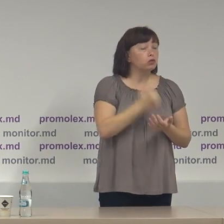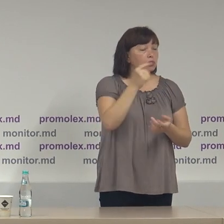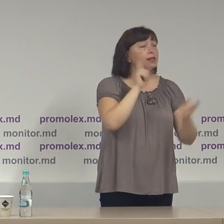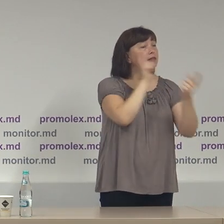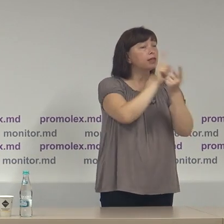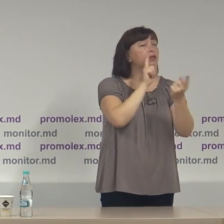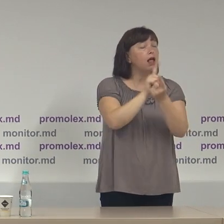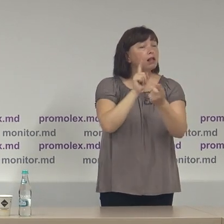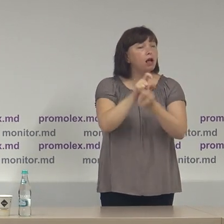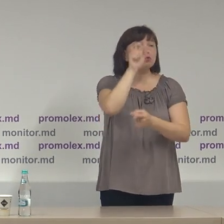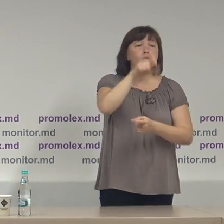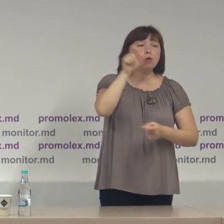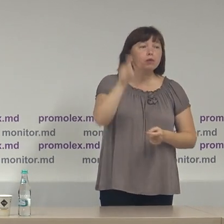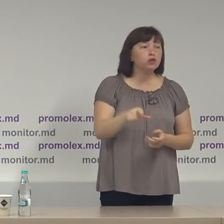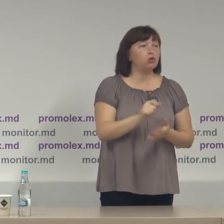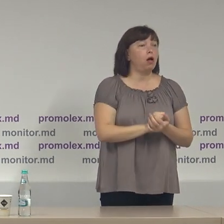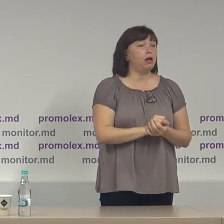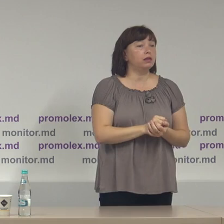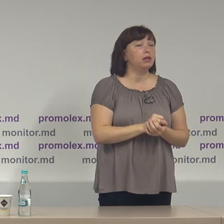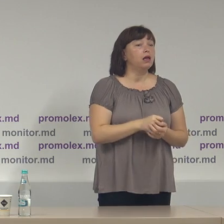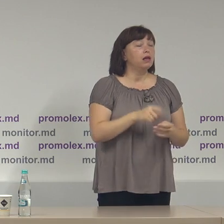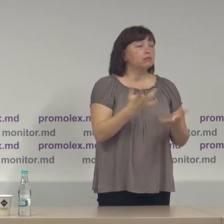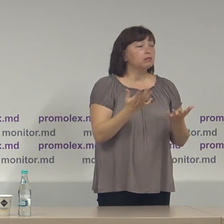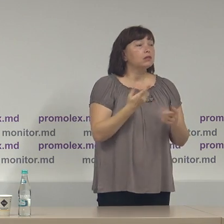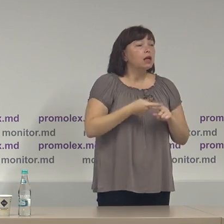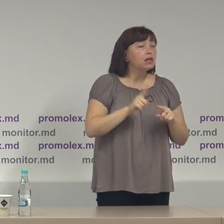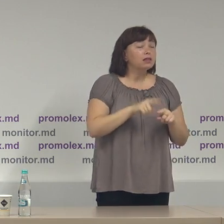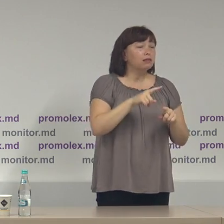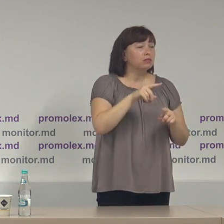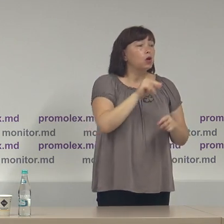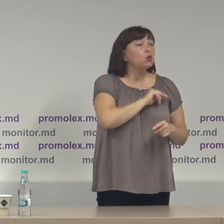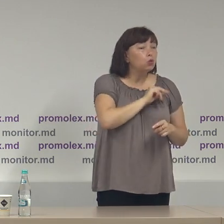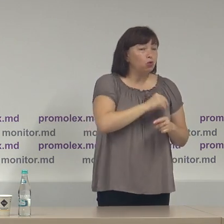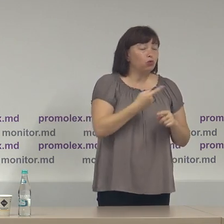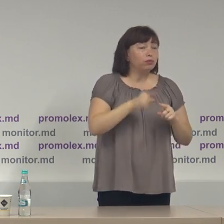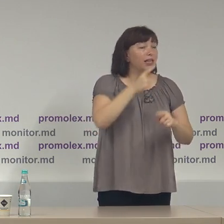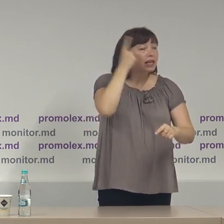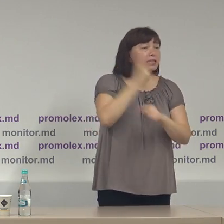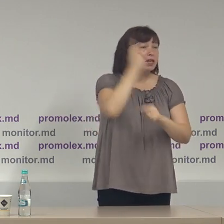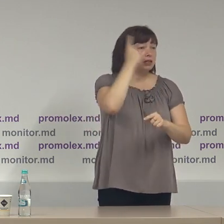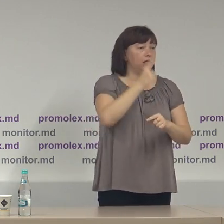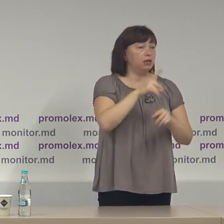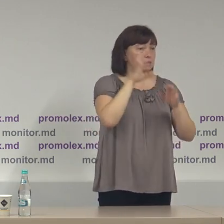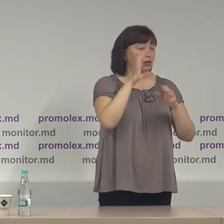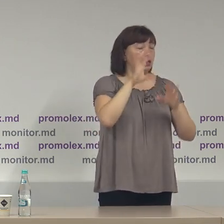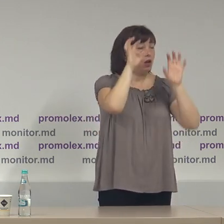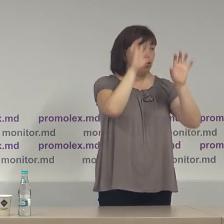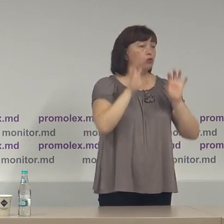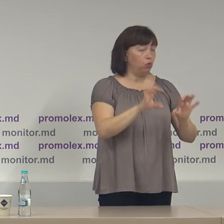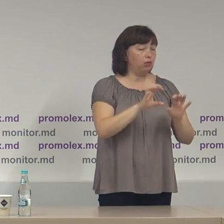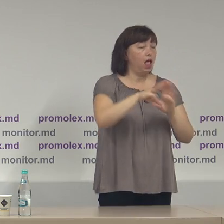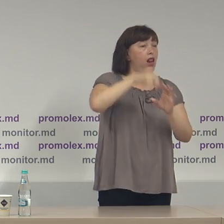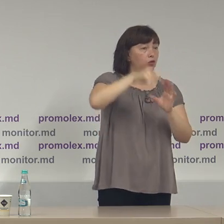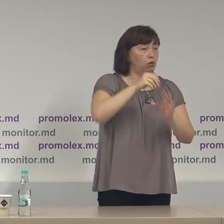întâlnească cu anumite persoane străine, lucru care cumva este interzis direct de codul electoral